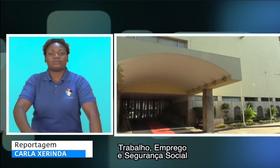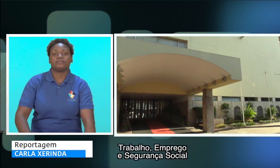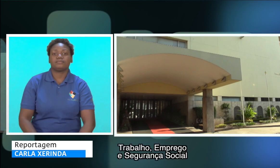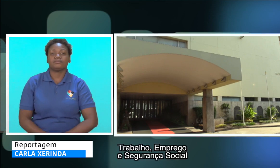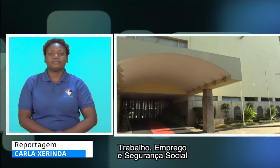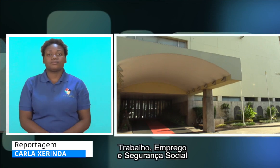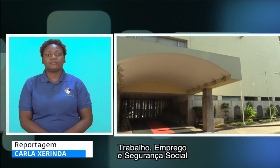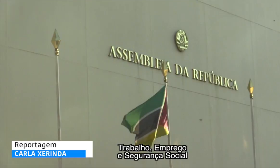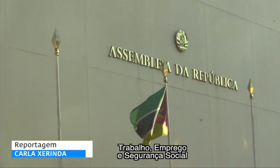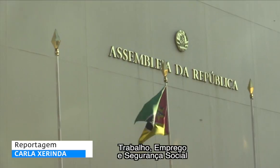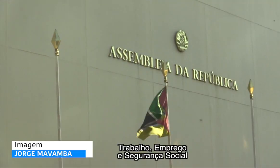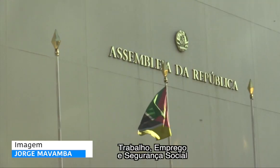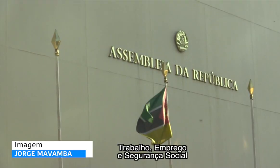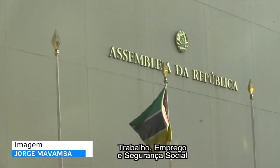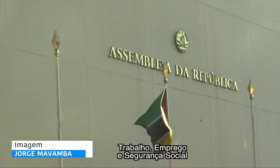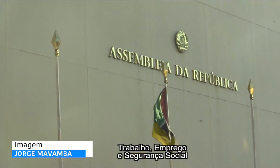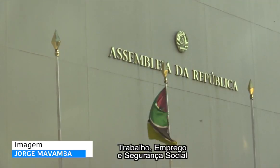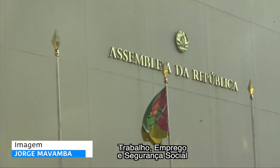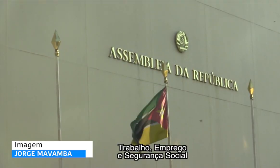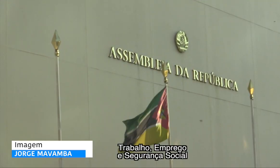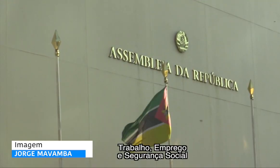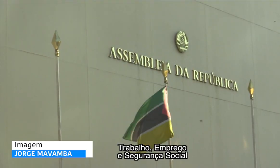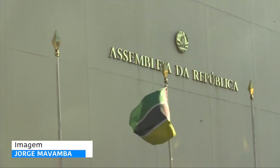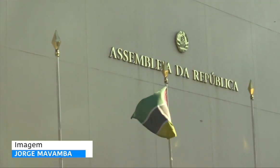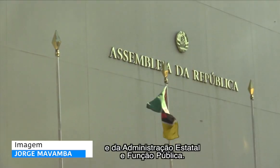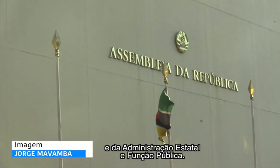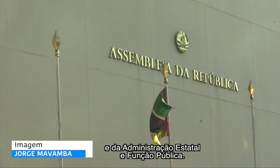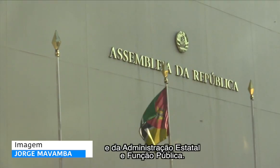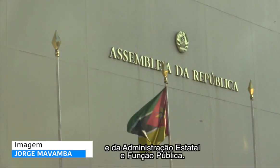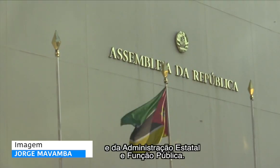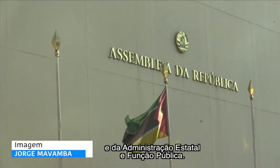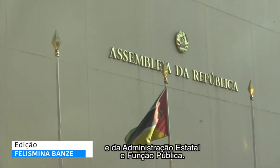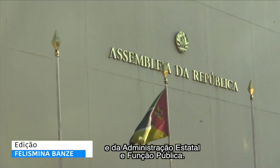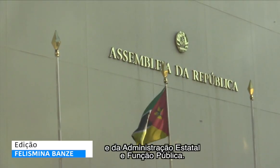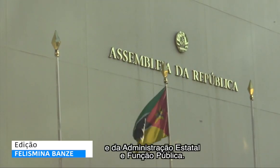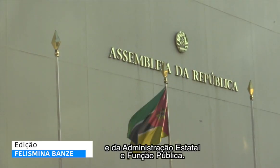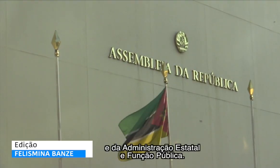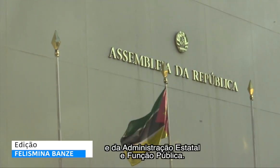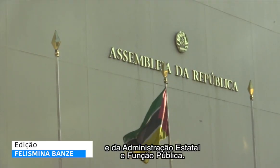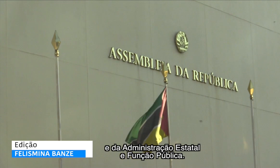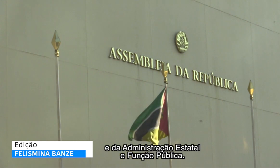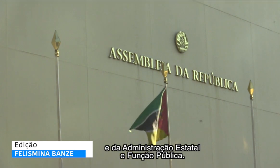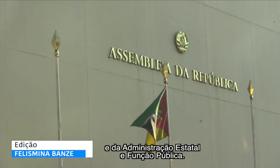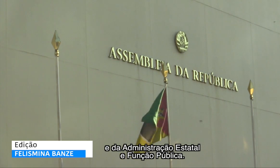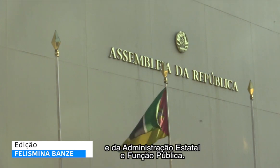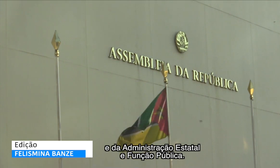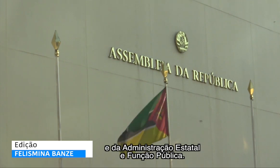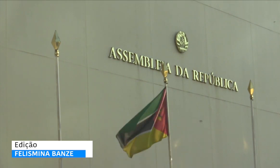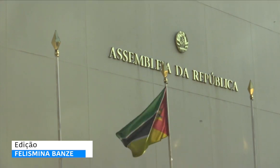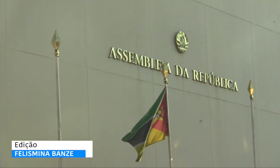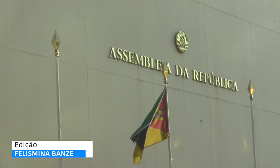Trabalho, Emprego e Segurança Social e da Administração Estatal e Função Pública.